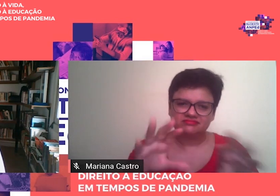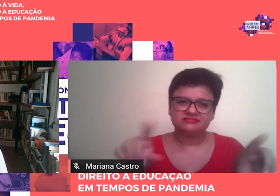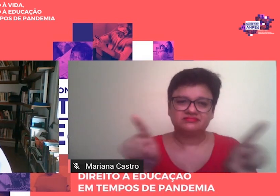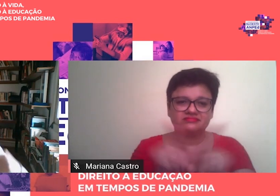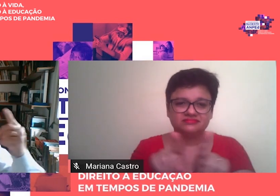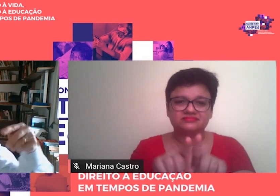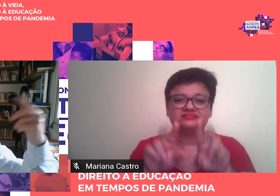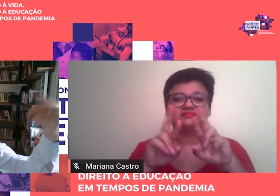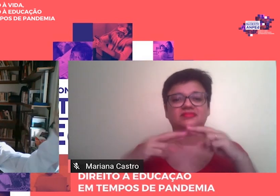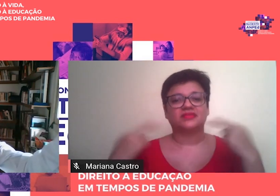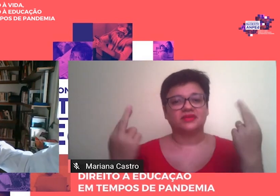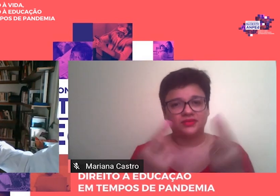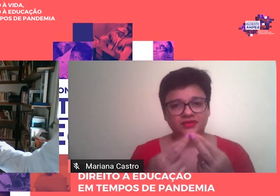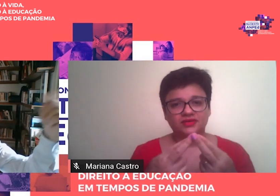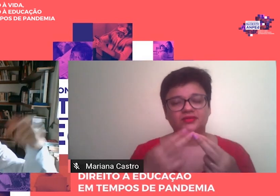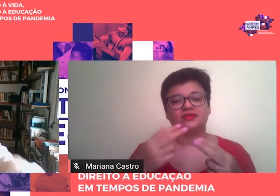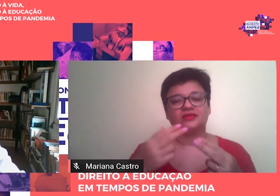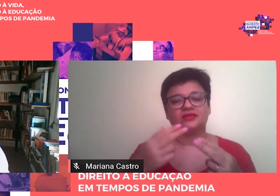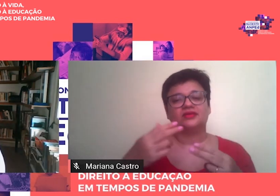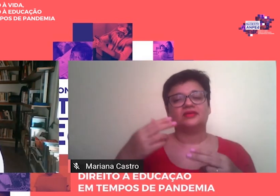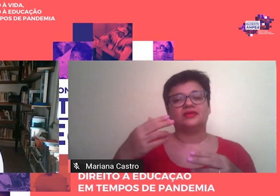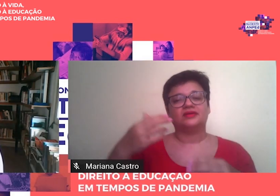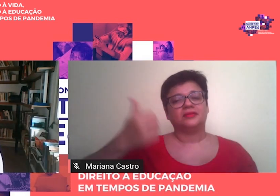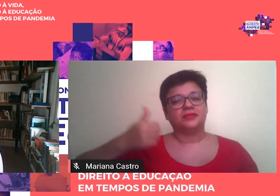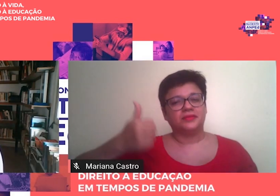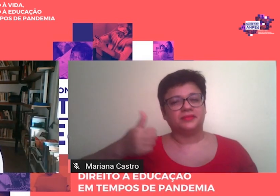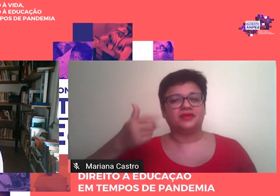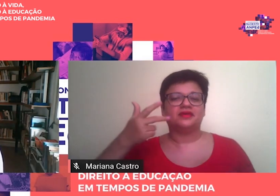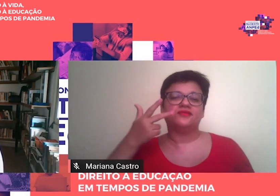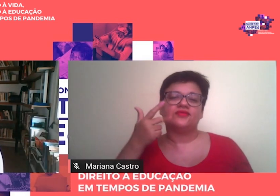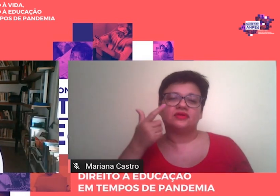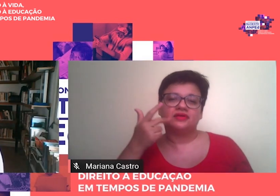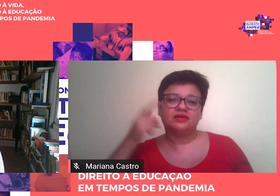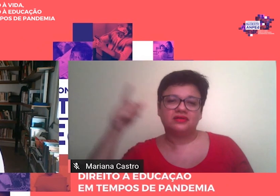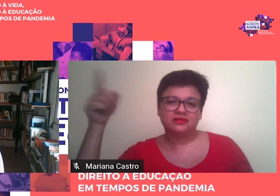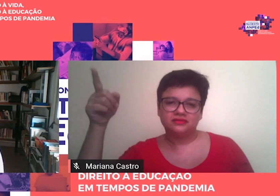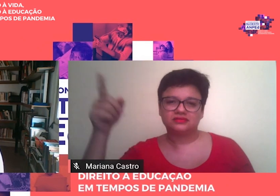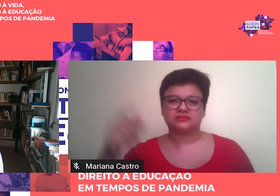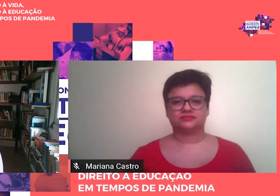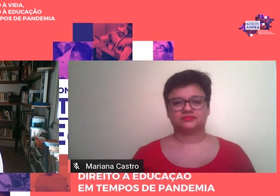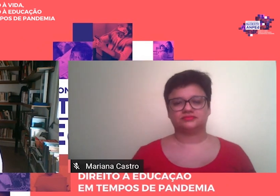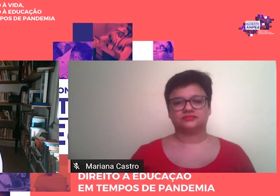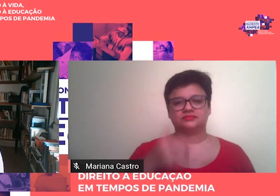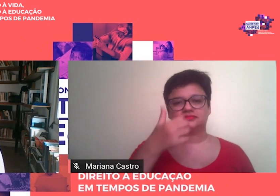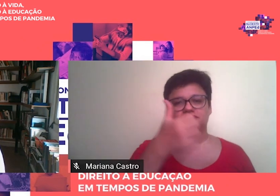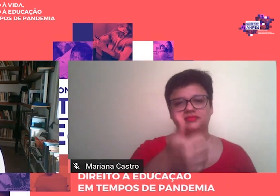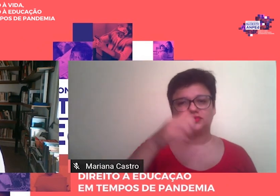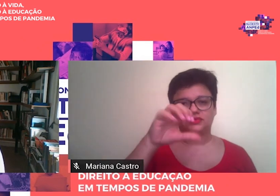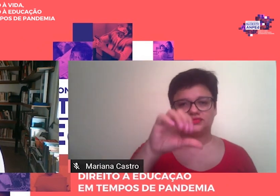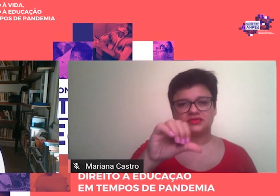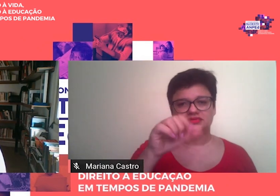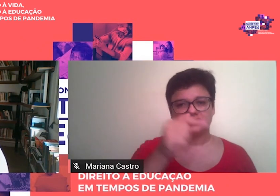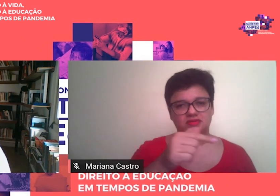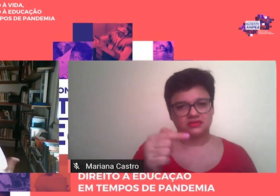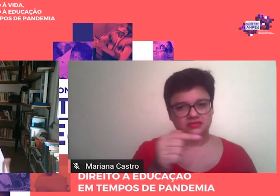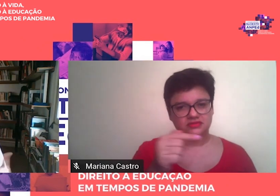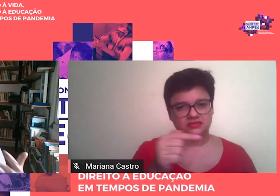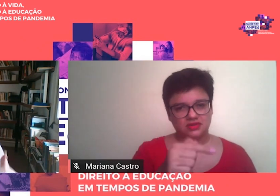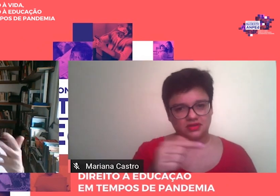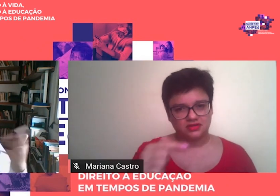da UMPED, participamos da primeira lá em Fortaleza, em 1977, e